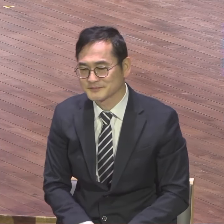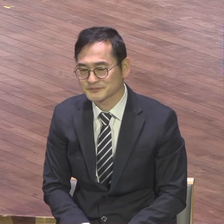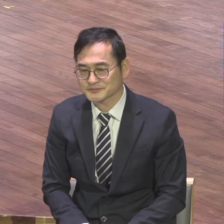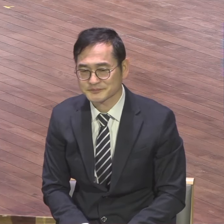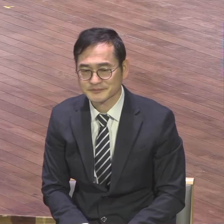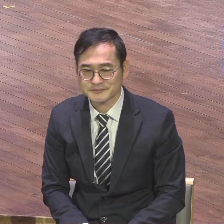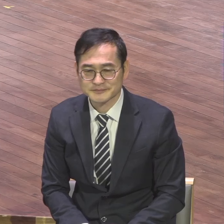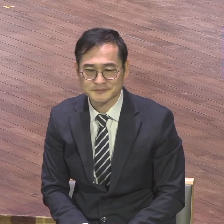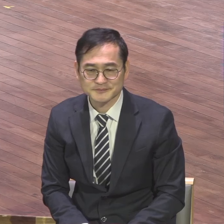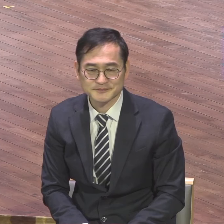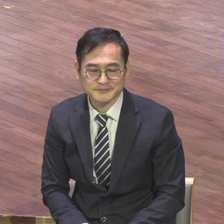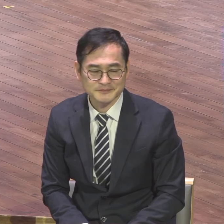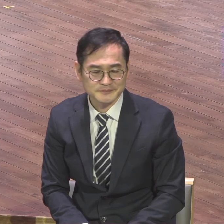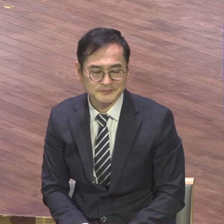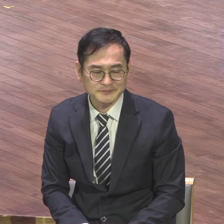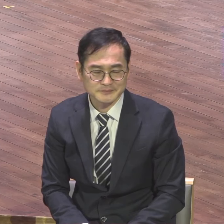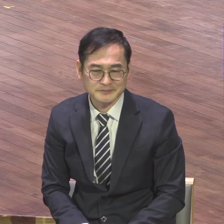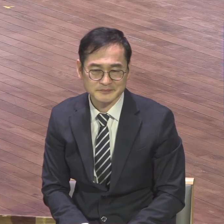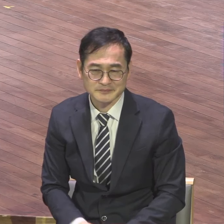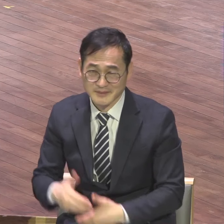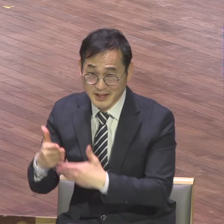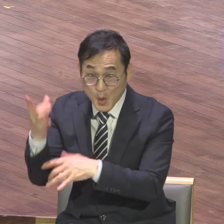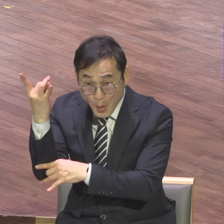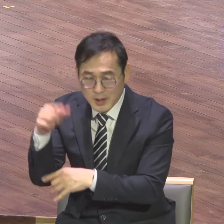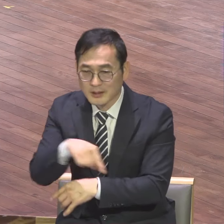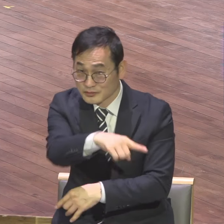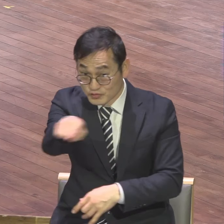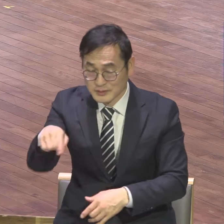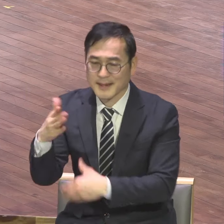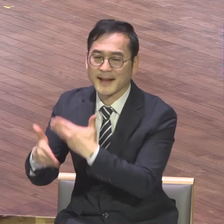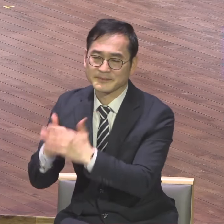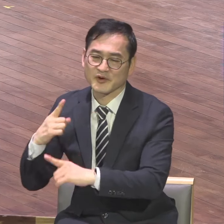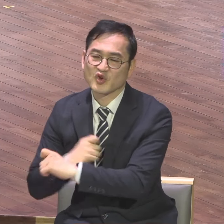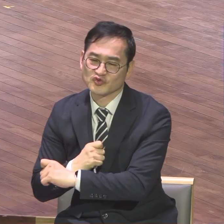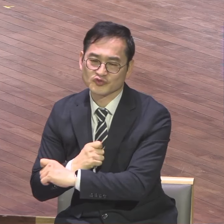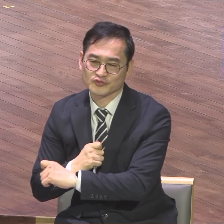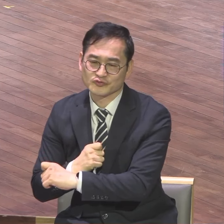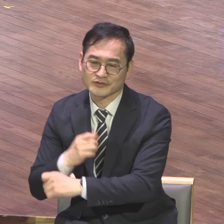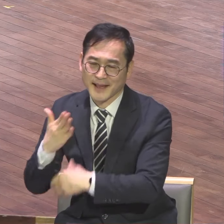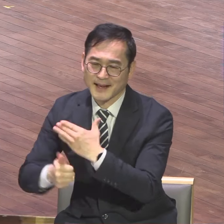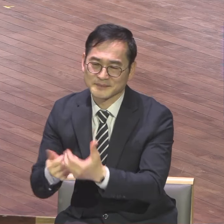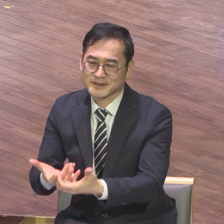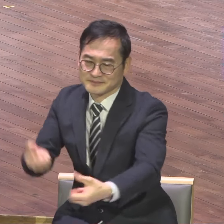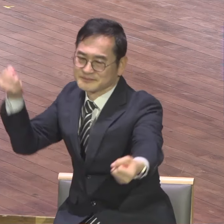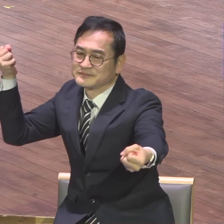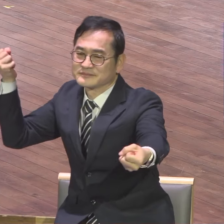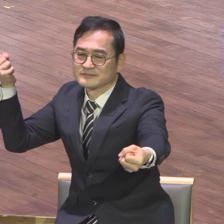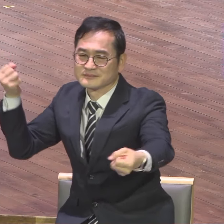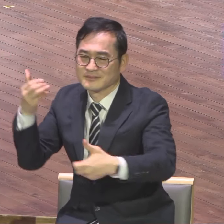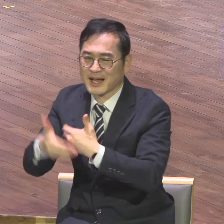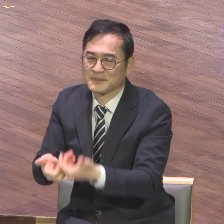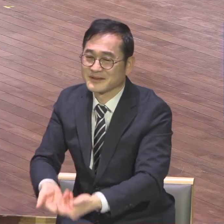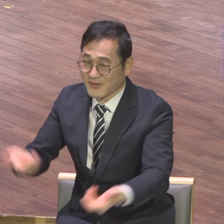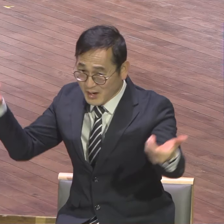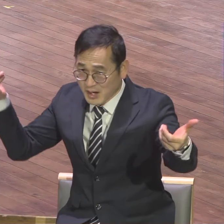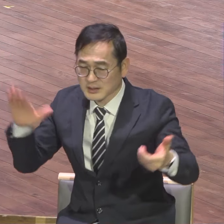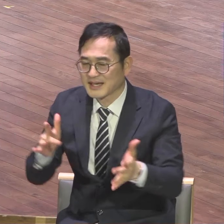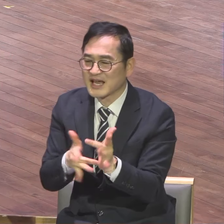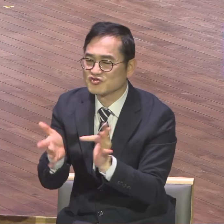하나님과 원수관계였어요 우리는 그런데 예수 거시조를 통해서 우리가 구원하게 된 것이 하나님의 절대